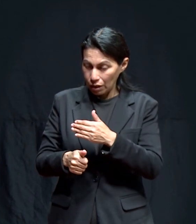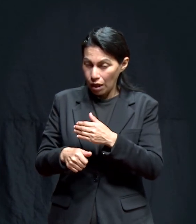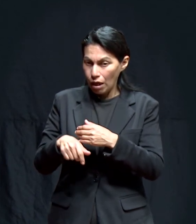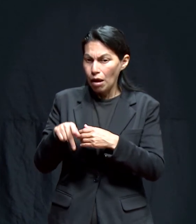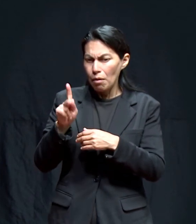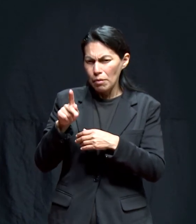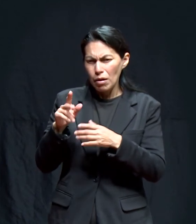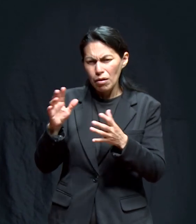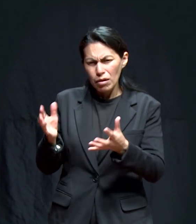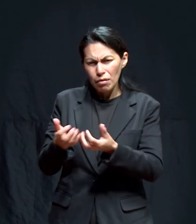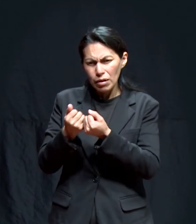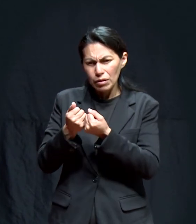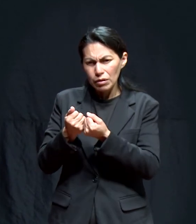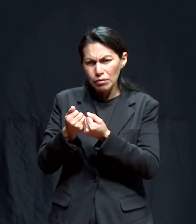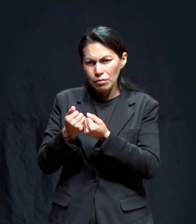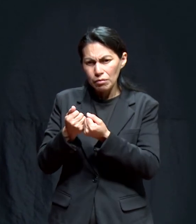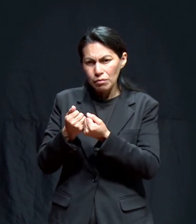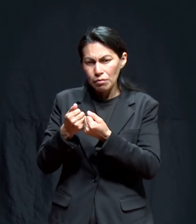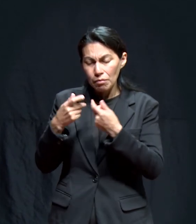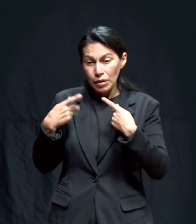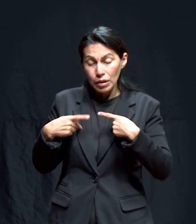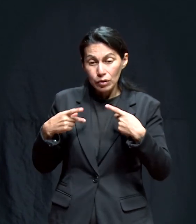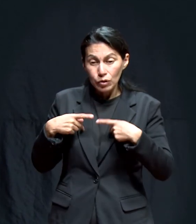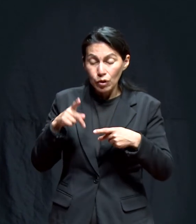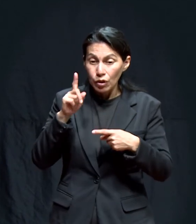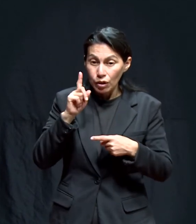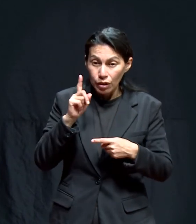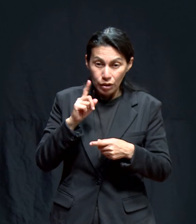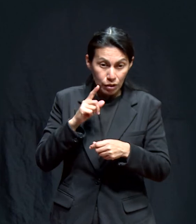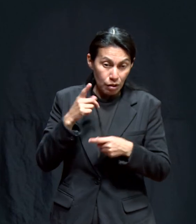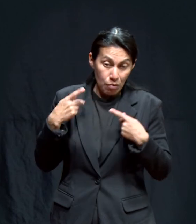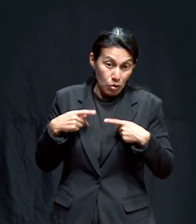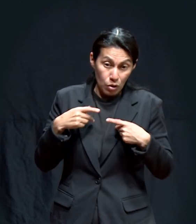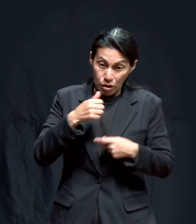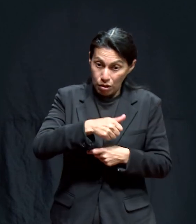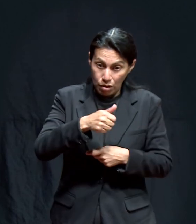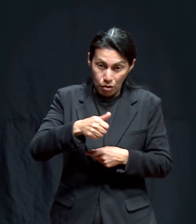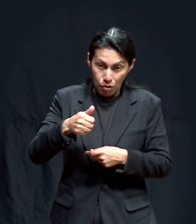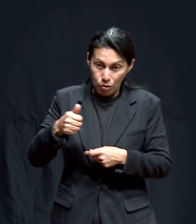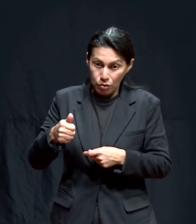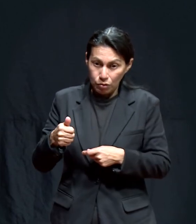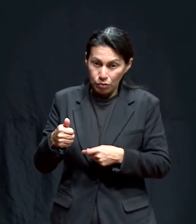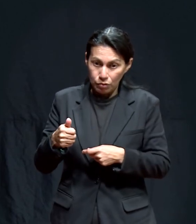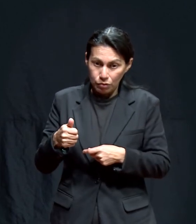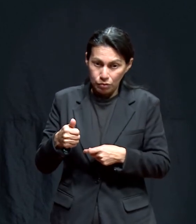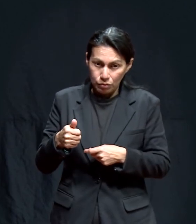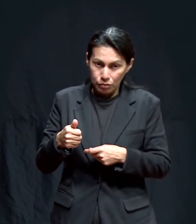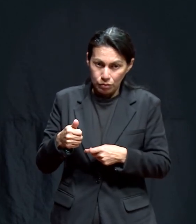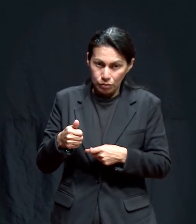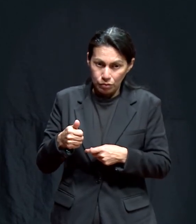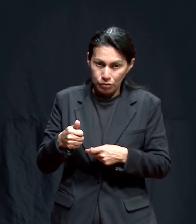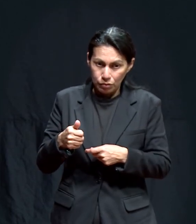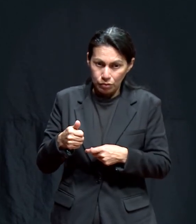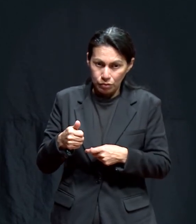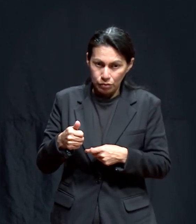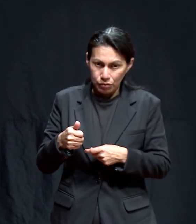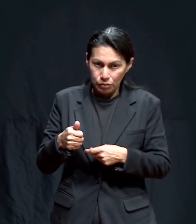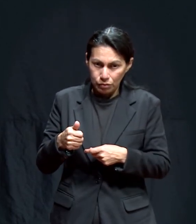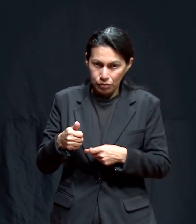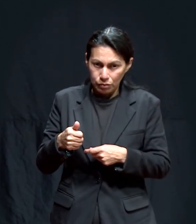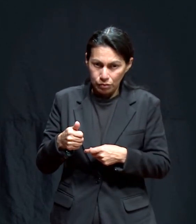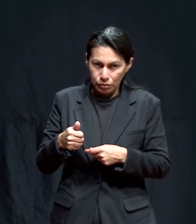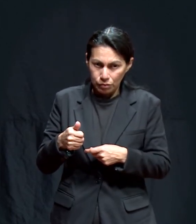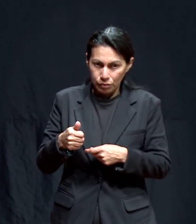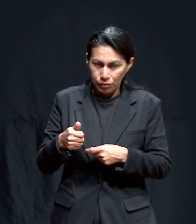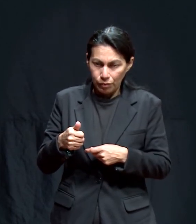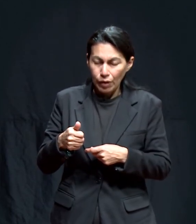cosa. La salvación es personal. La Biblia lo dice que es personal. Así que le digo, pues